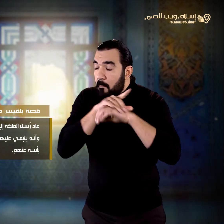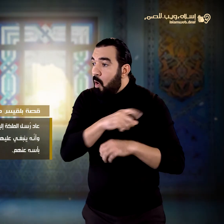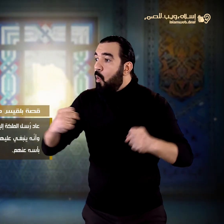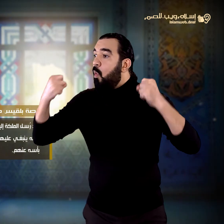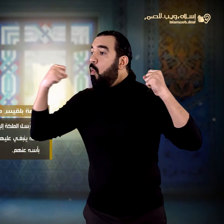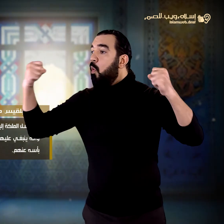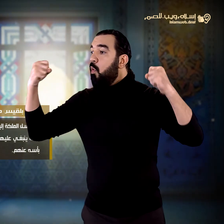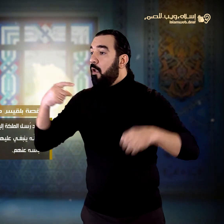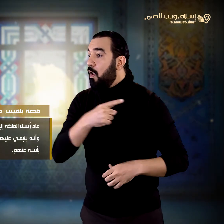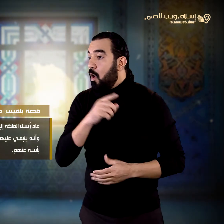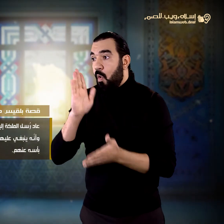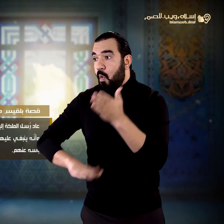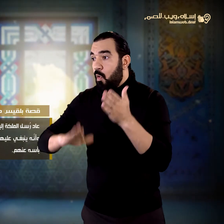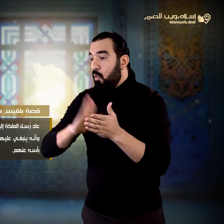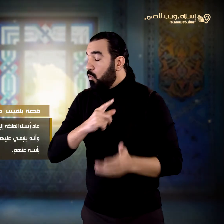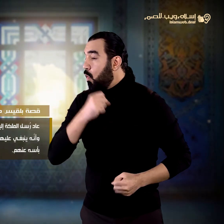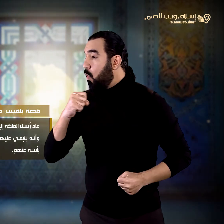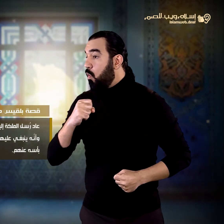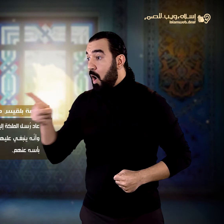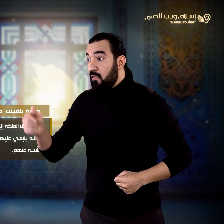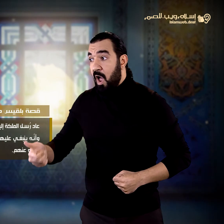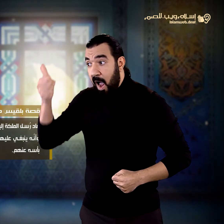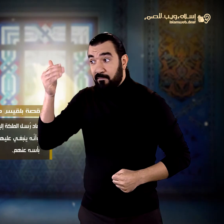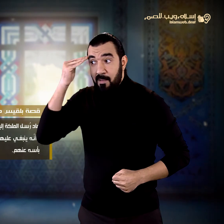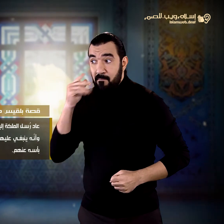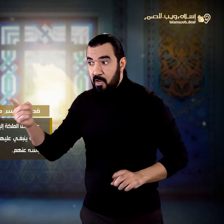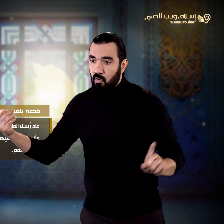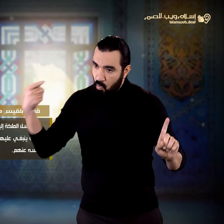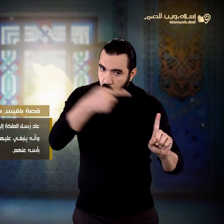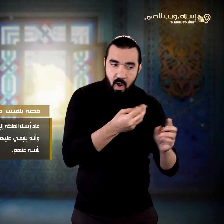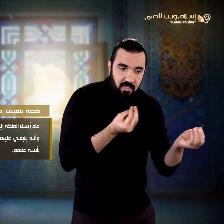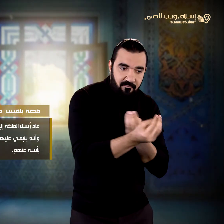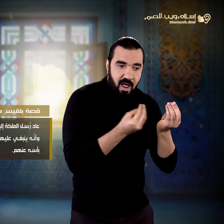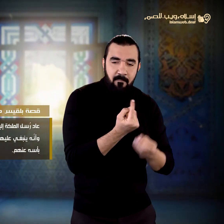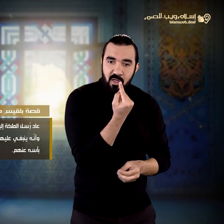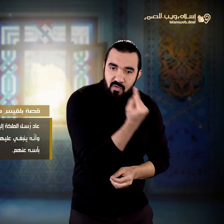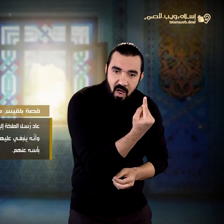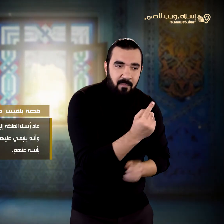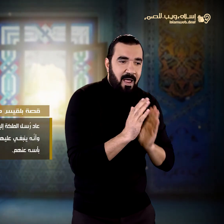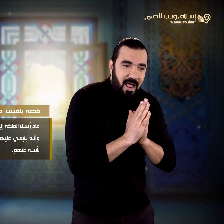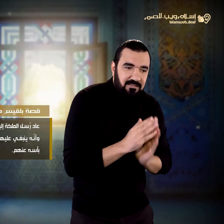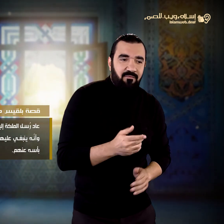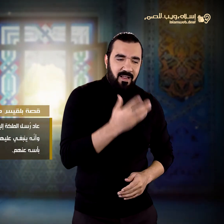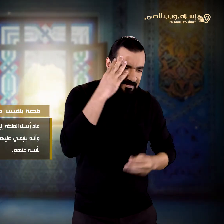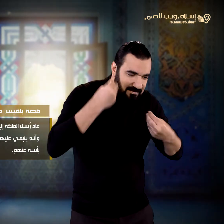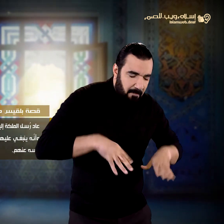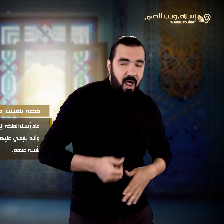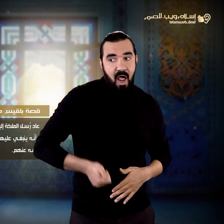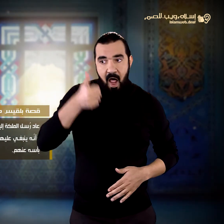وأنه ينبغي عليها التوجه إليه بنفسها طالبة رضاه كي